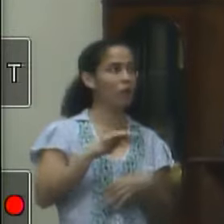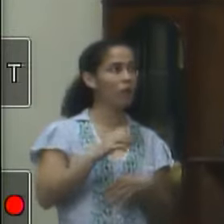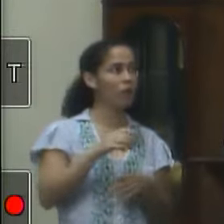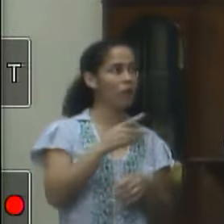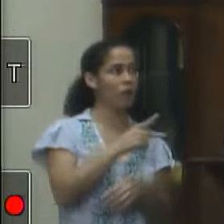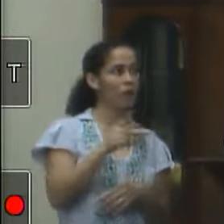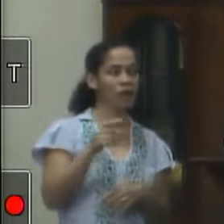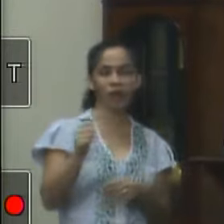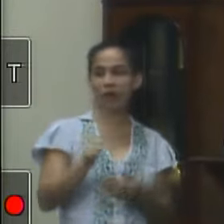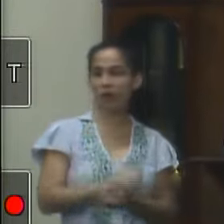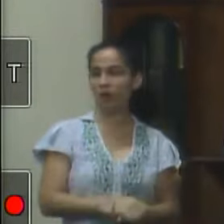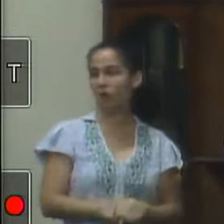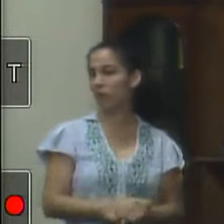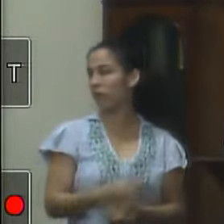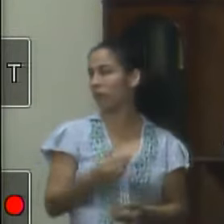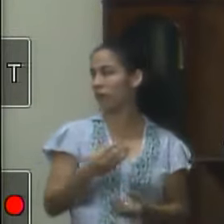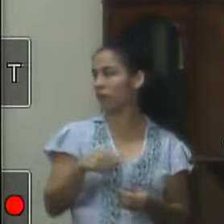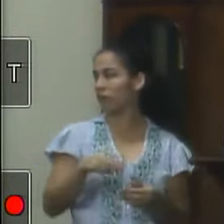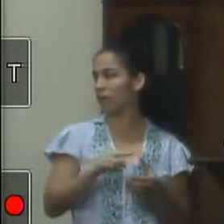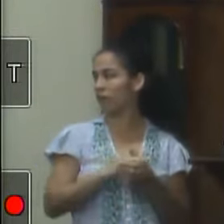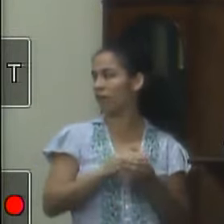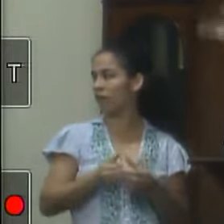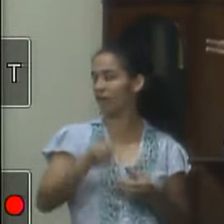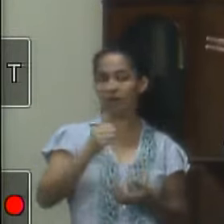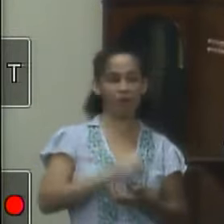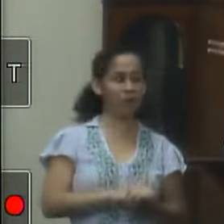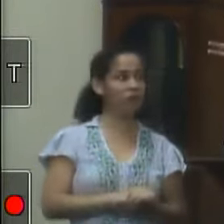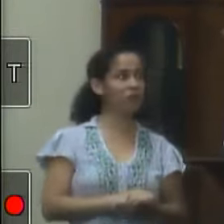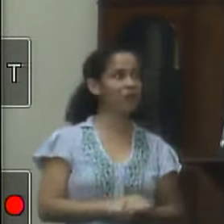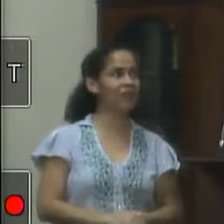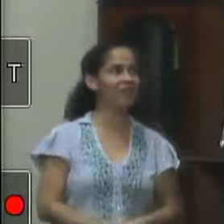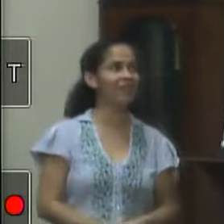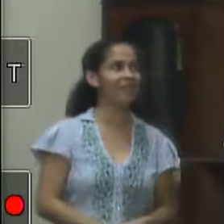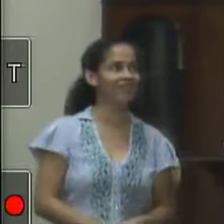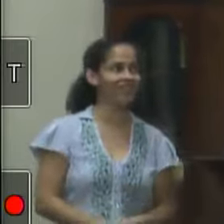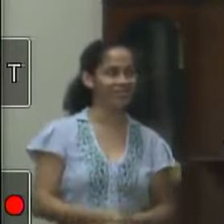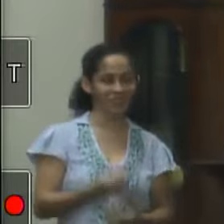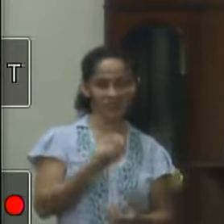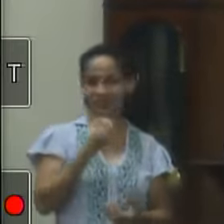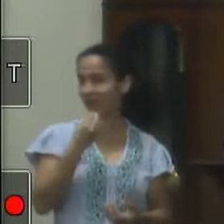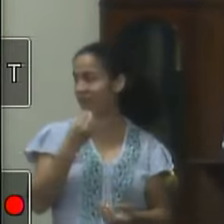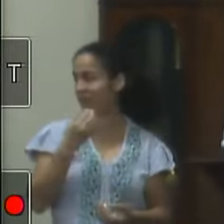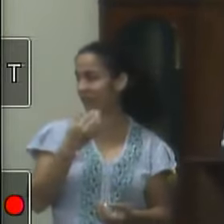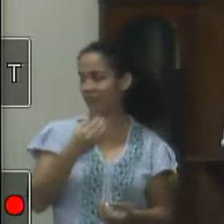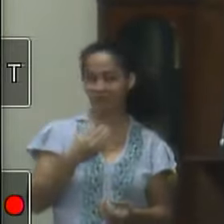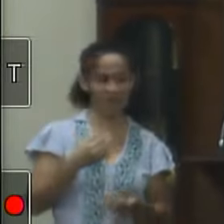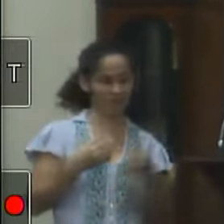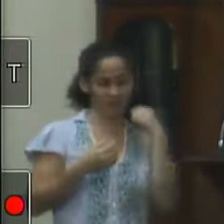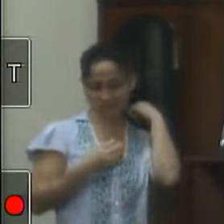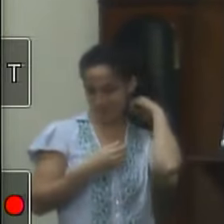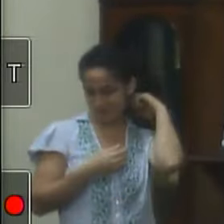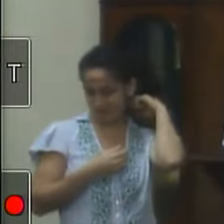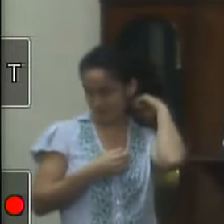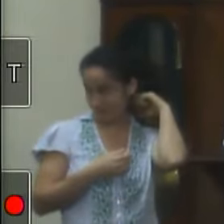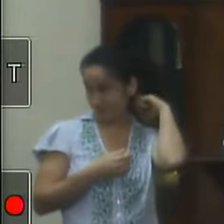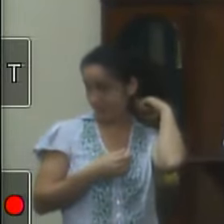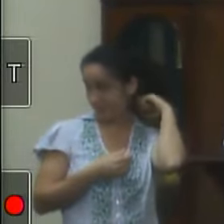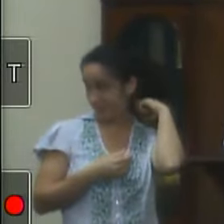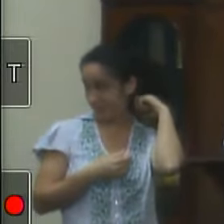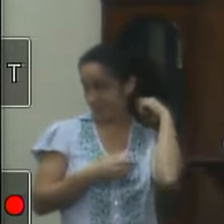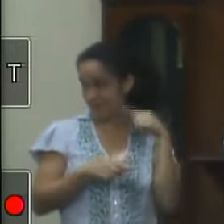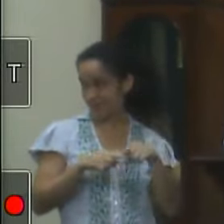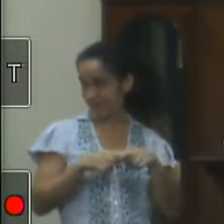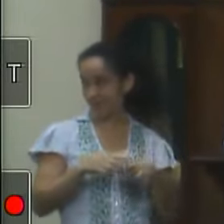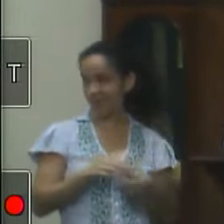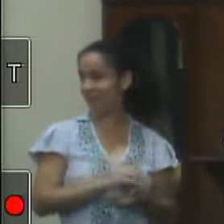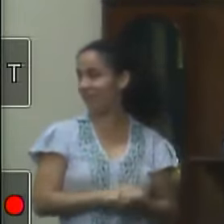outra fazer uma cidade melhor e volta a dizer está acabando? muito obrigado posso terminar então? é 50